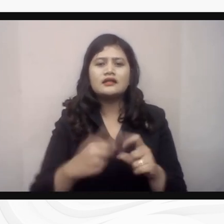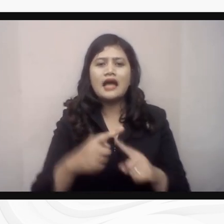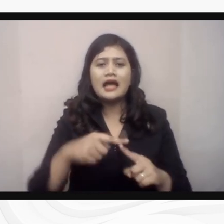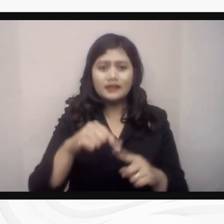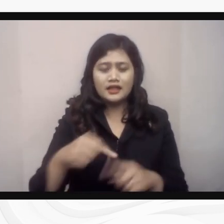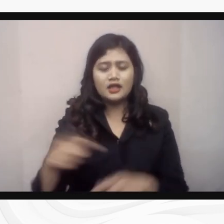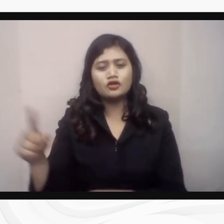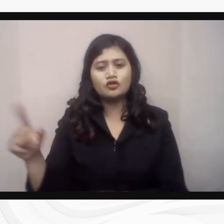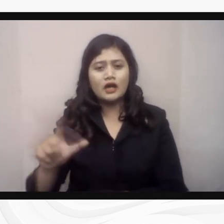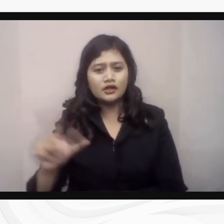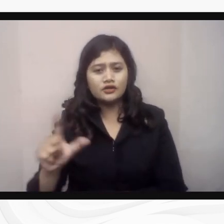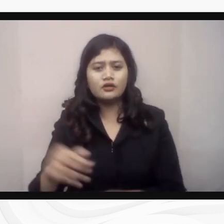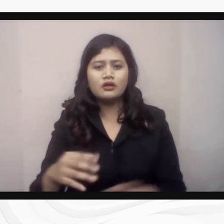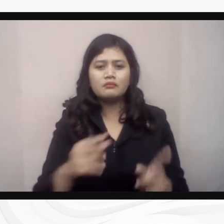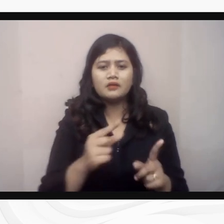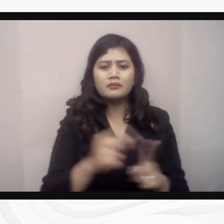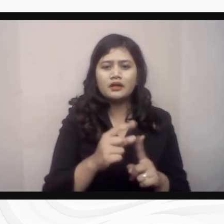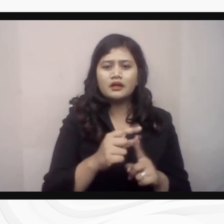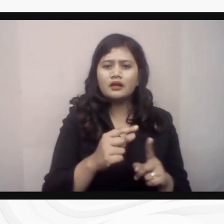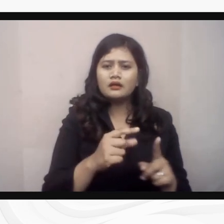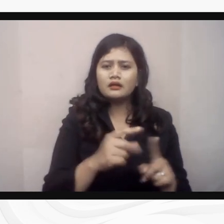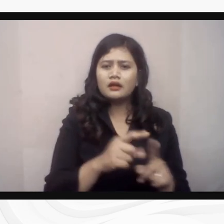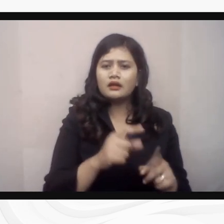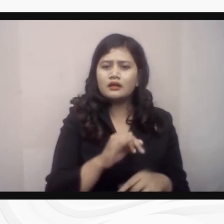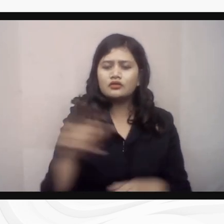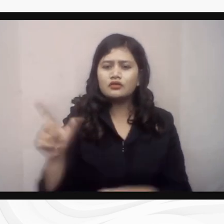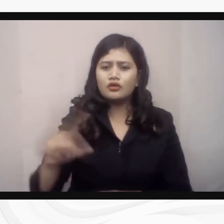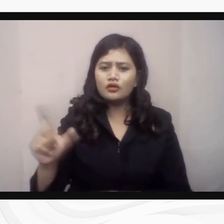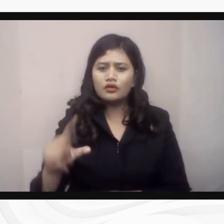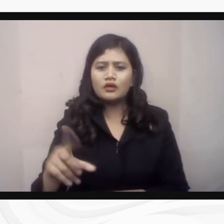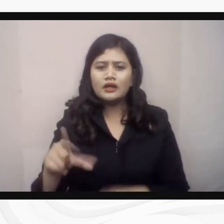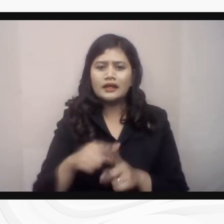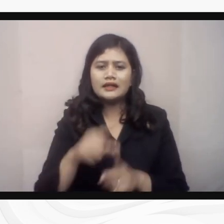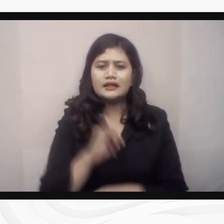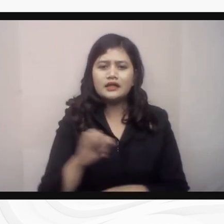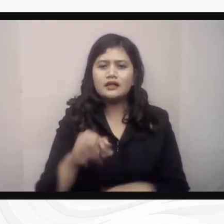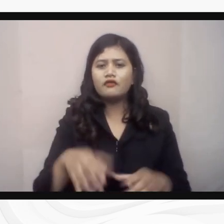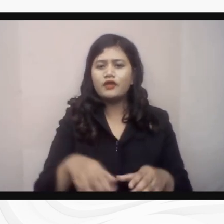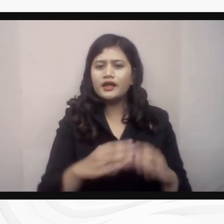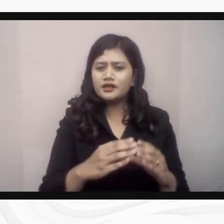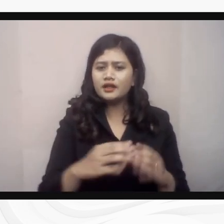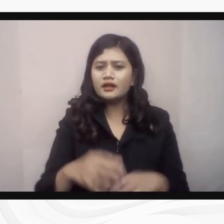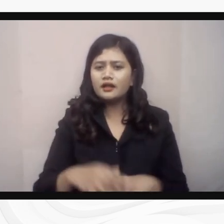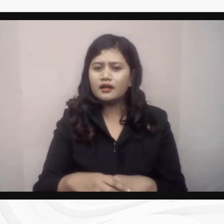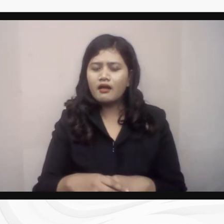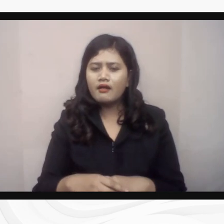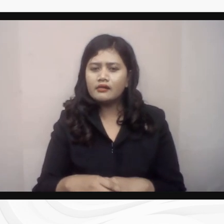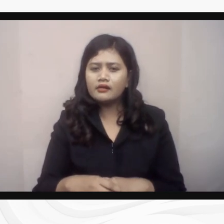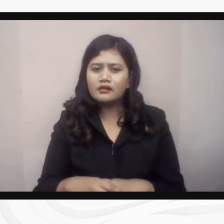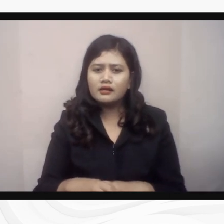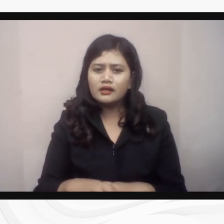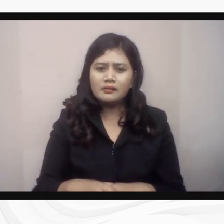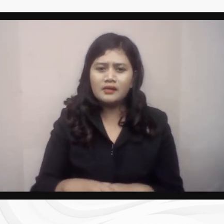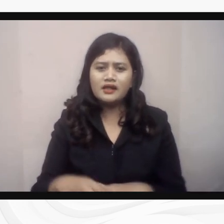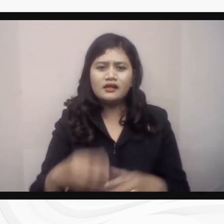PPRBM Solo, LIDI Foundation, YDMI Tangerang, Yayasan Harapan Jusumba, Bicara Foundation, Gemap